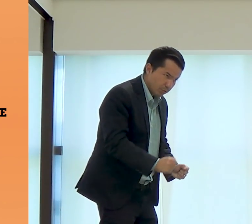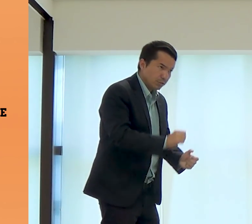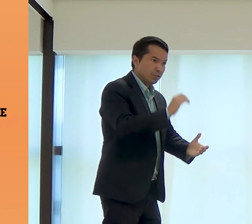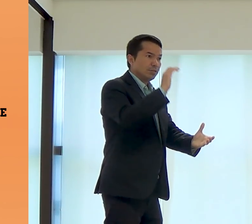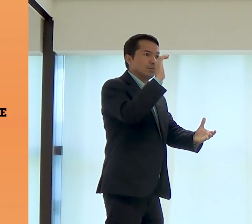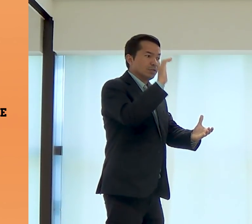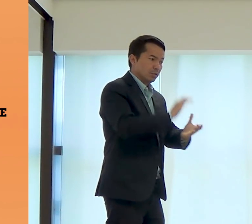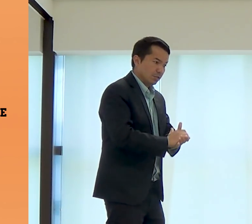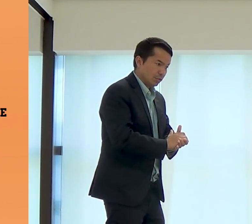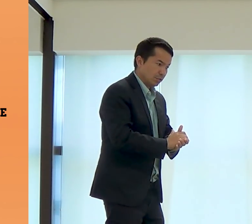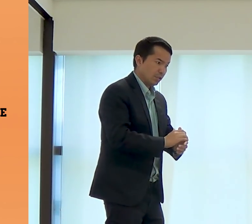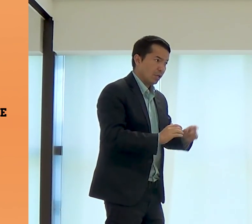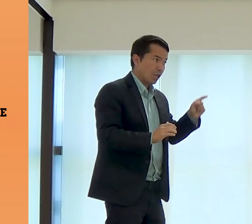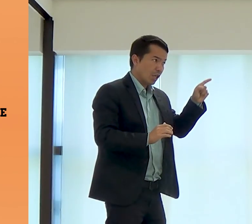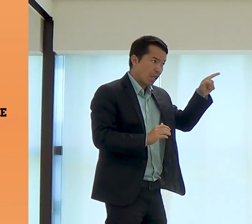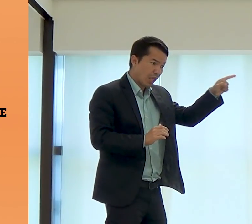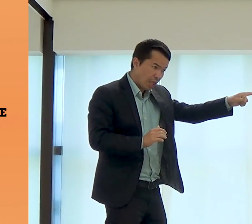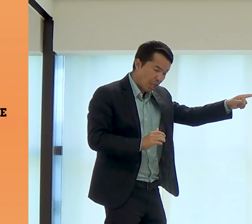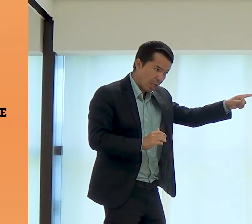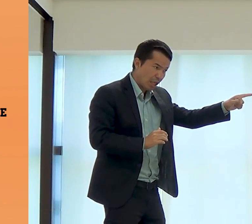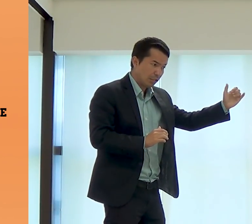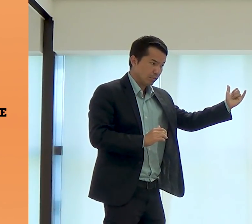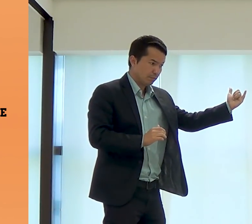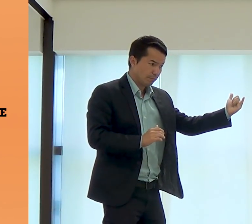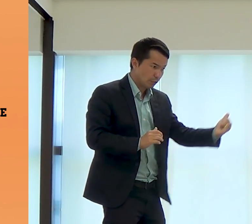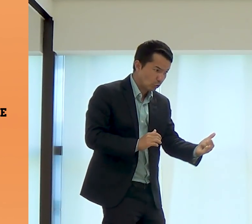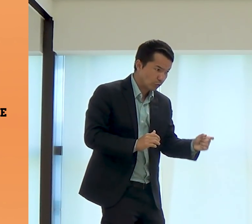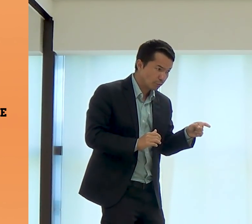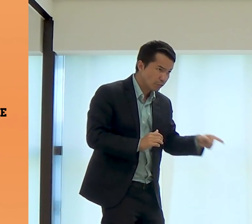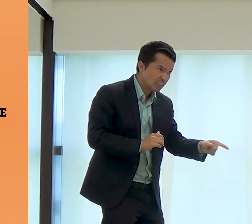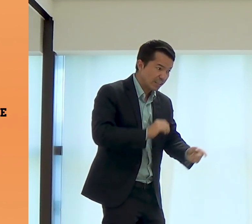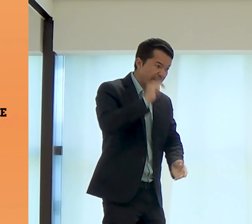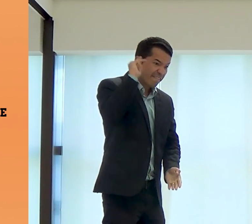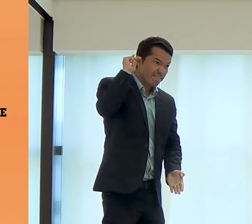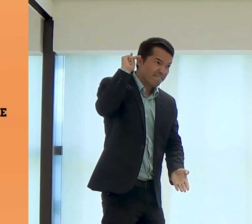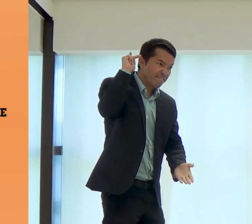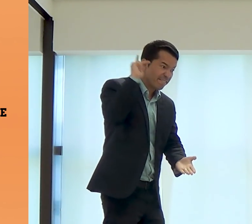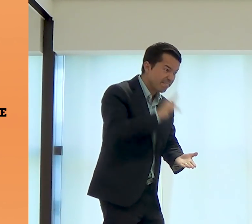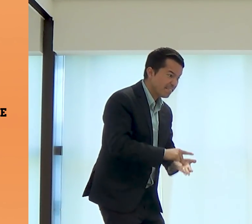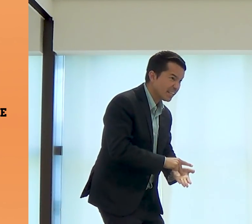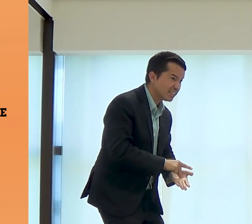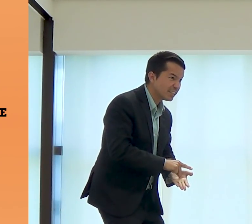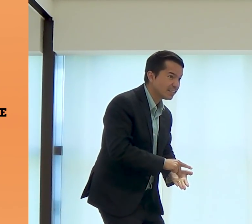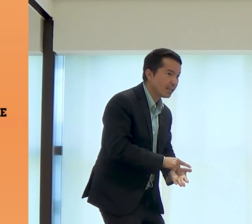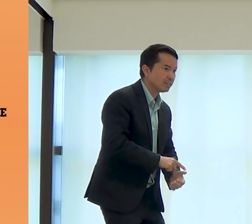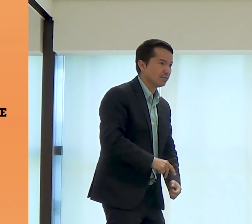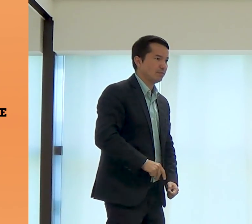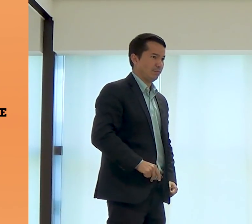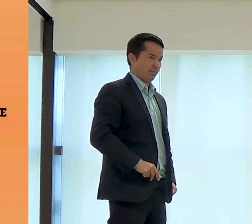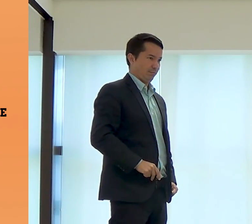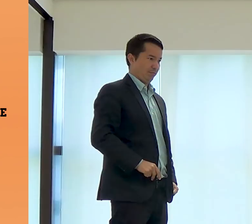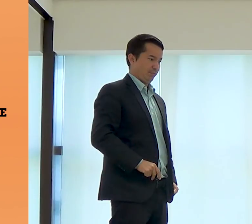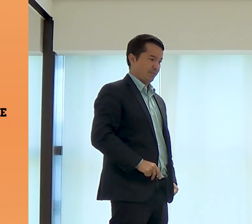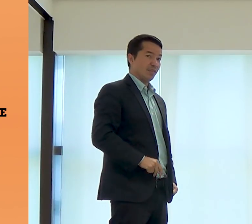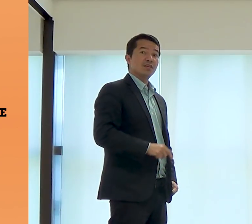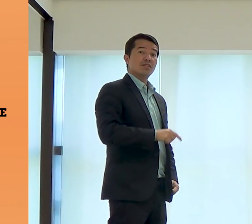José, você pode se casar sim com Maria. Ela disse, o que ela disse para você é verdade.